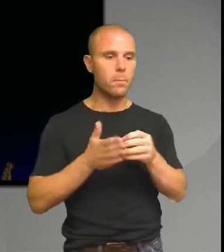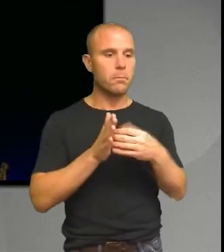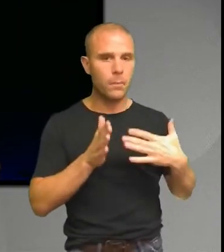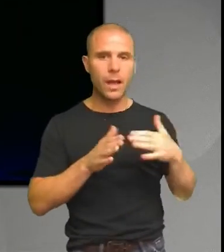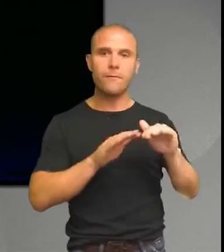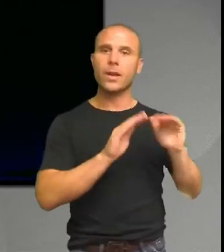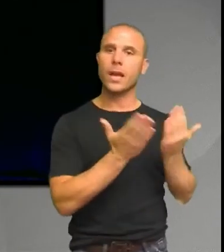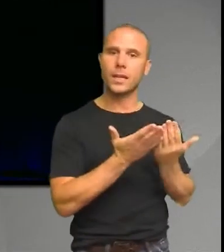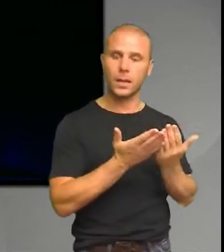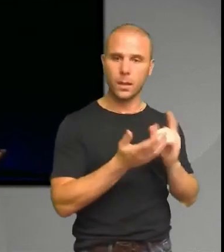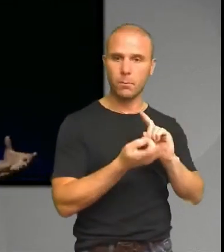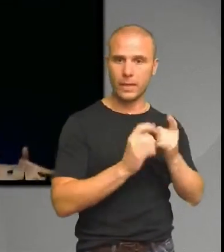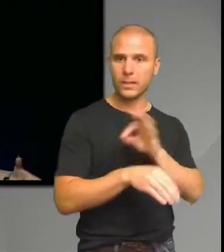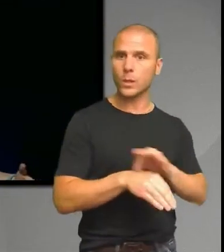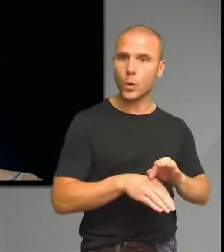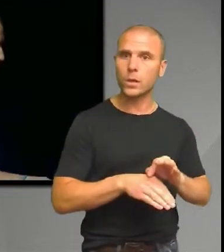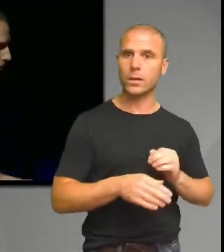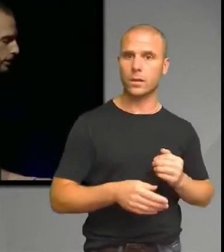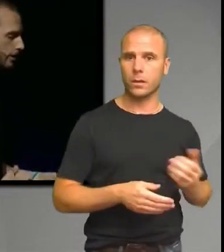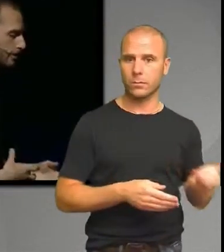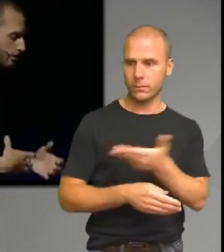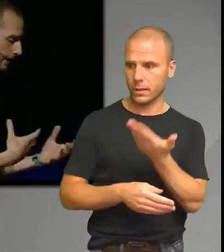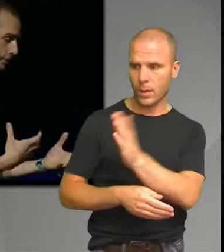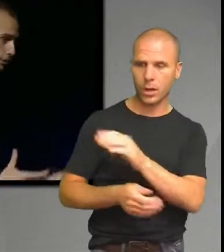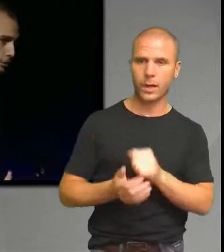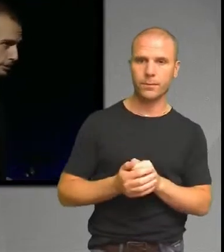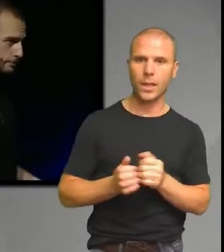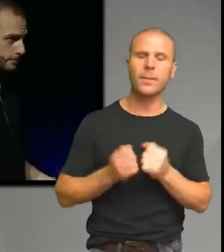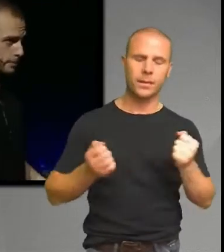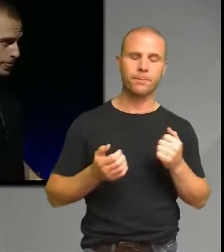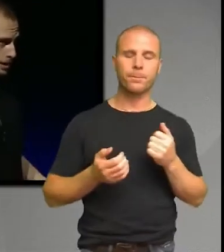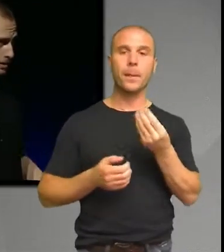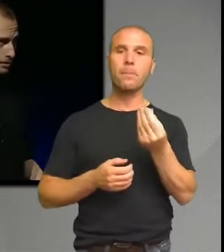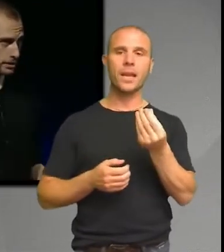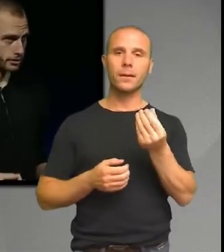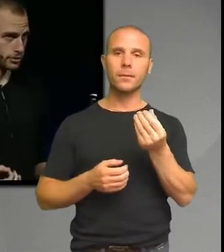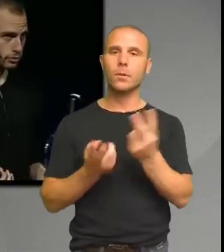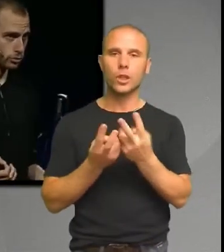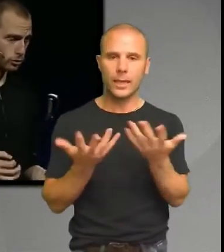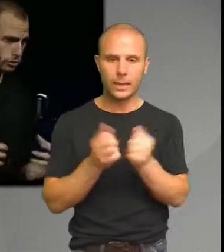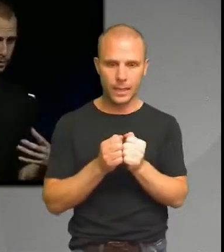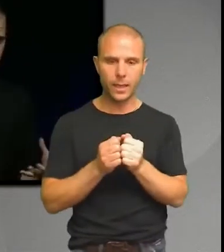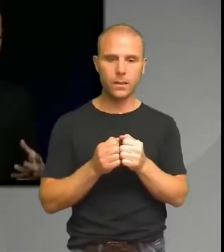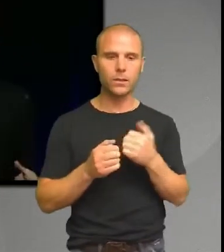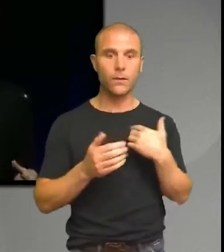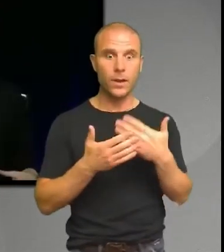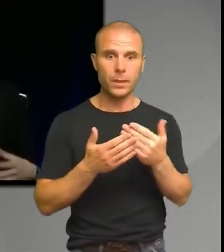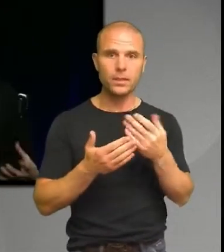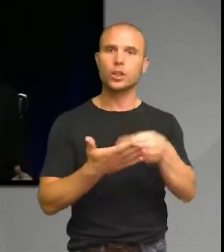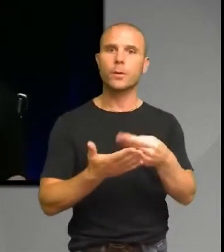Men vi kan fortsätta. de här pengarna är ju ingenting förrän man kan köpa någonting med dem. Och de här pengarna som de lånar ut, de använder vi